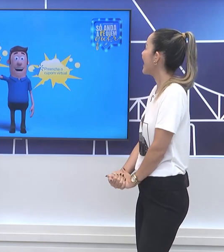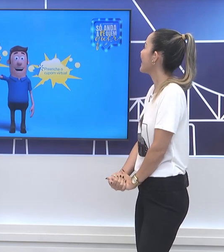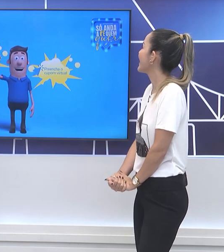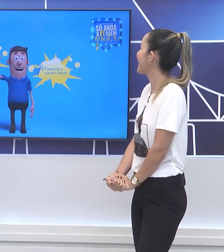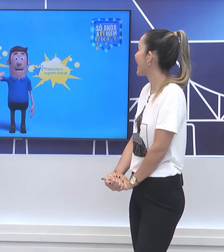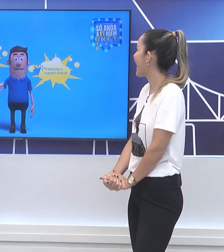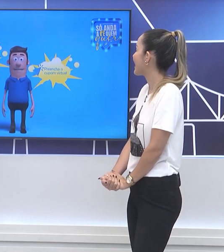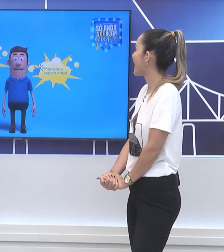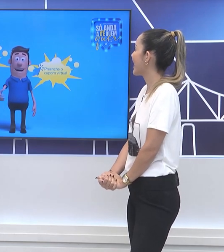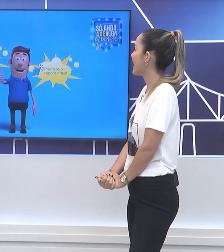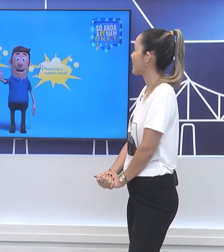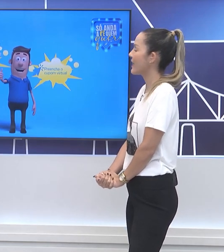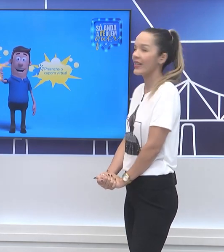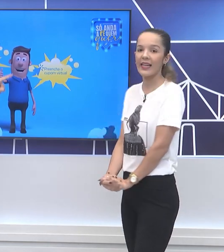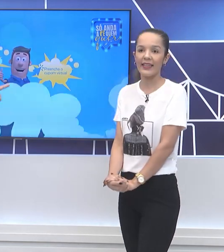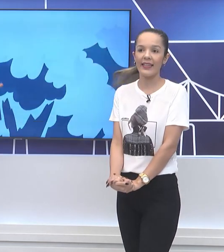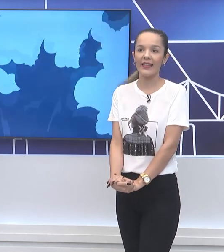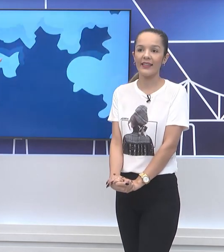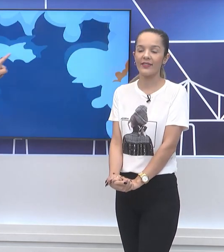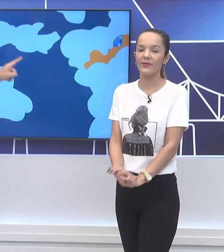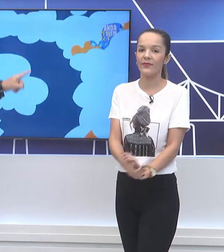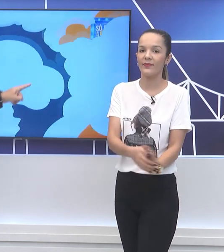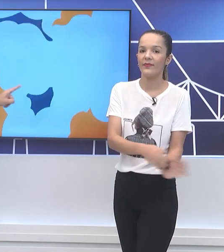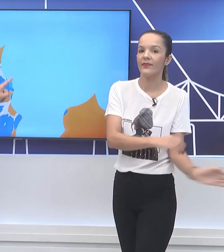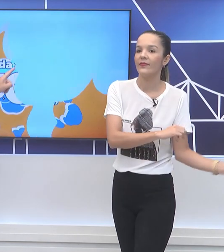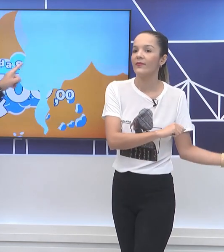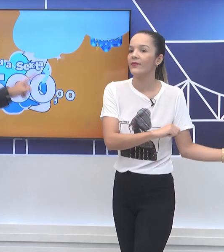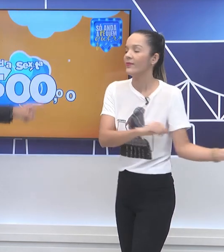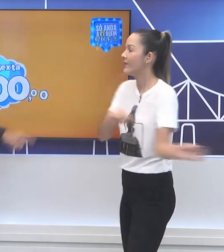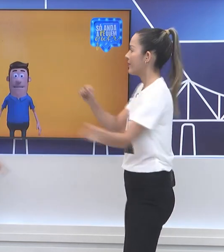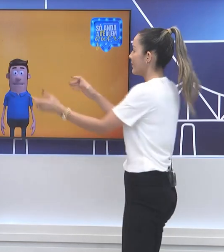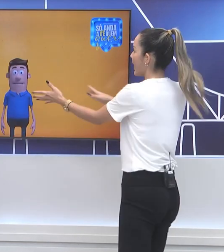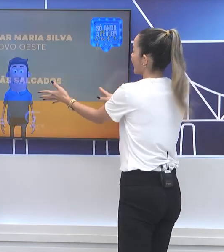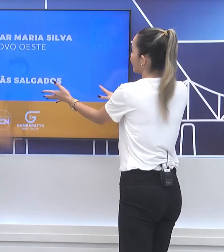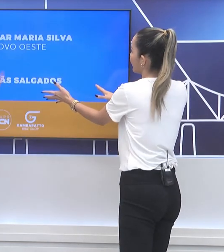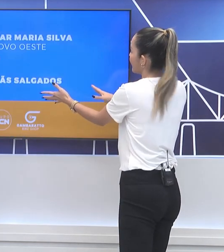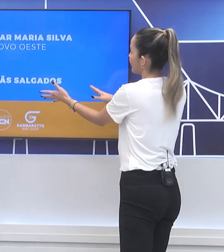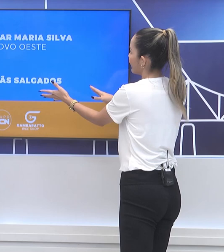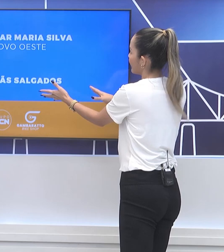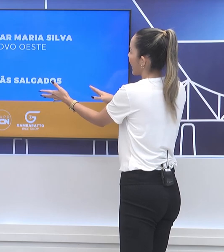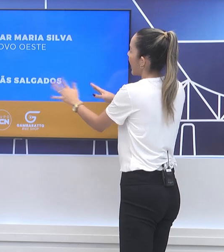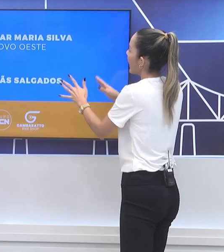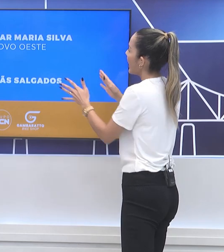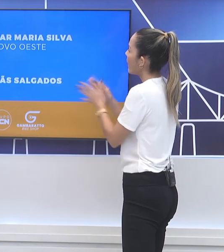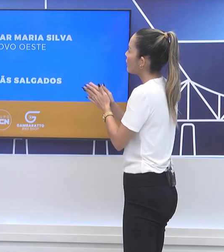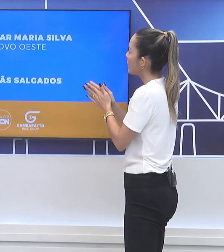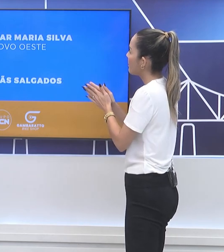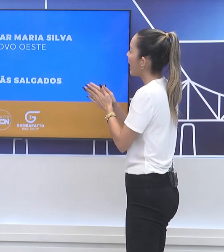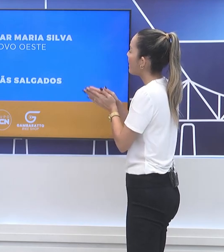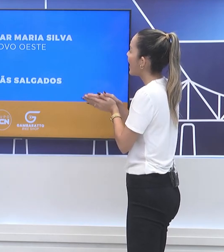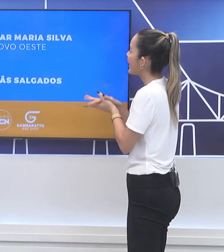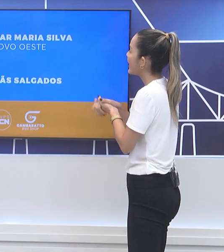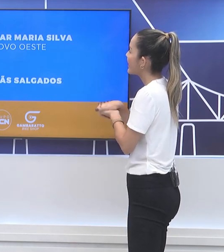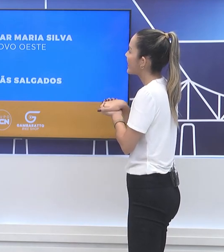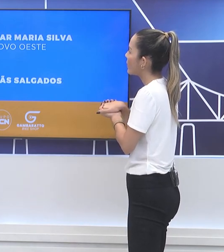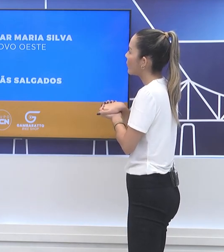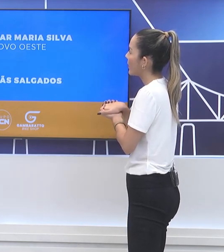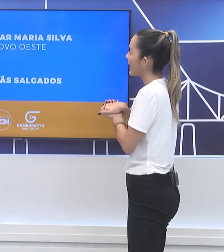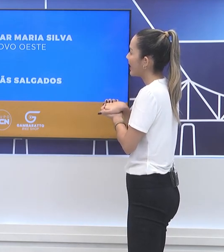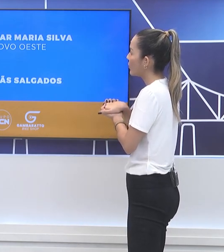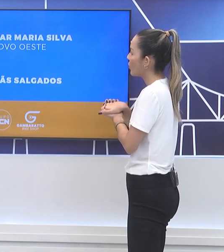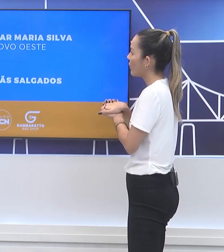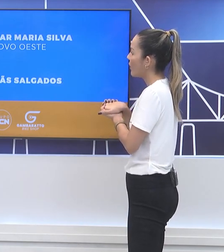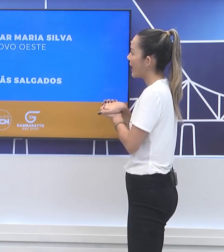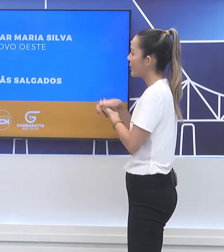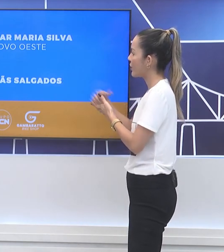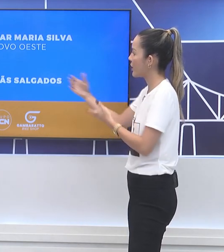Quem será, Israel? Será daqui? fala. Quem vai falar? Vai falar? Vai. Leodimar Maria Silva,